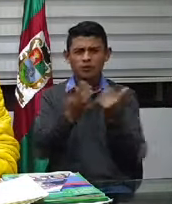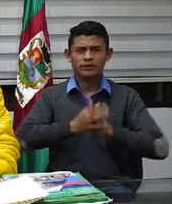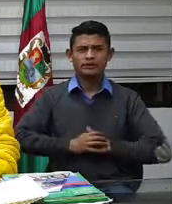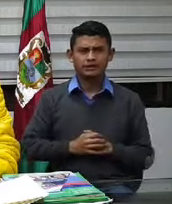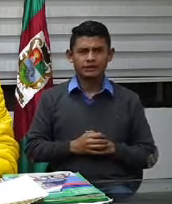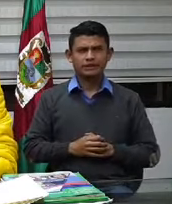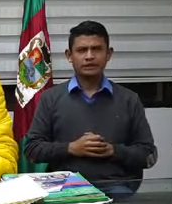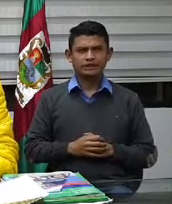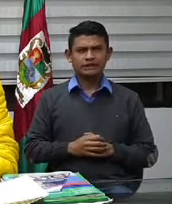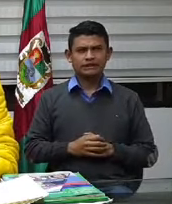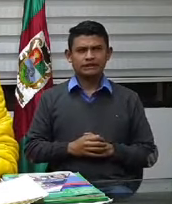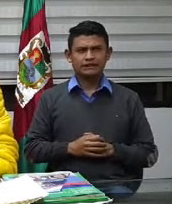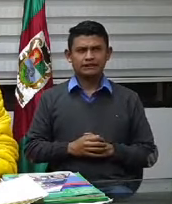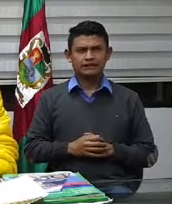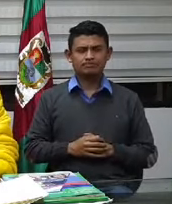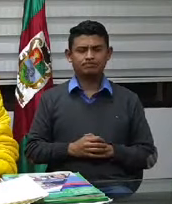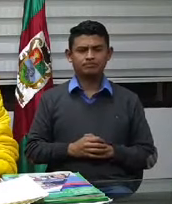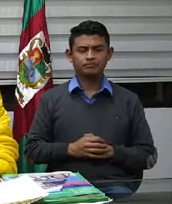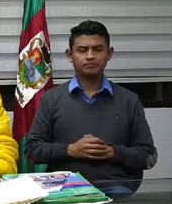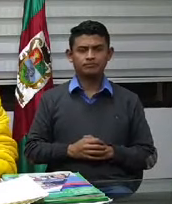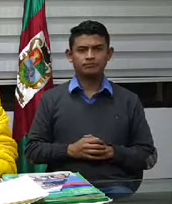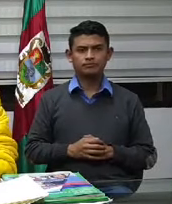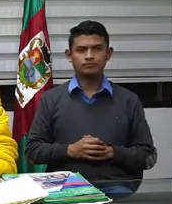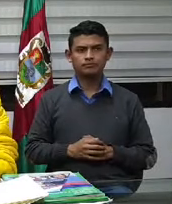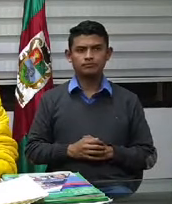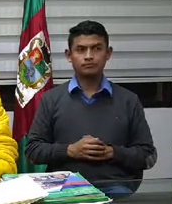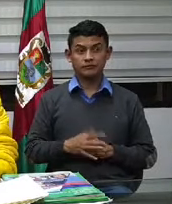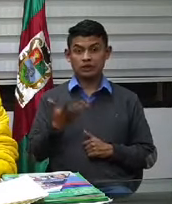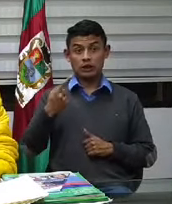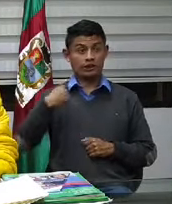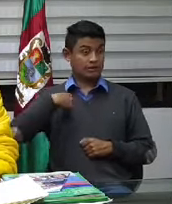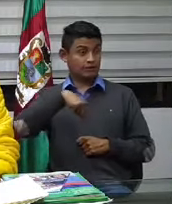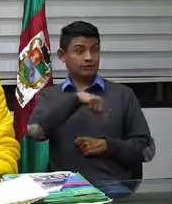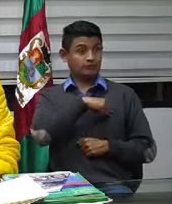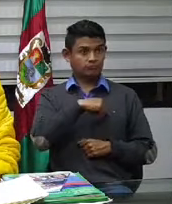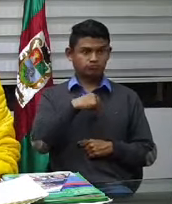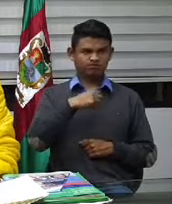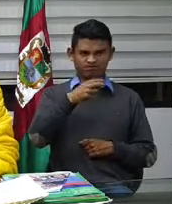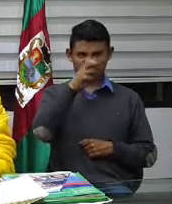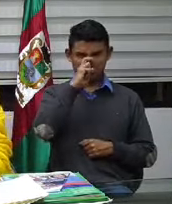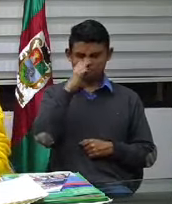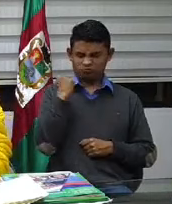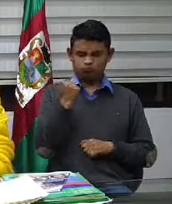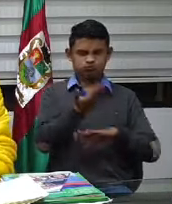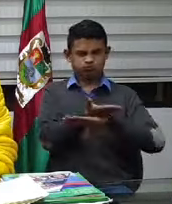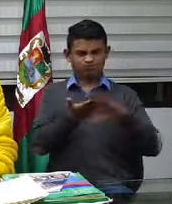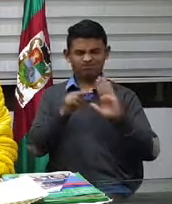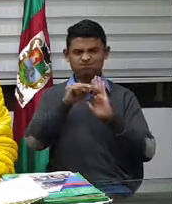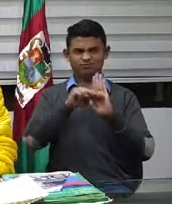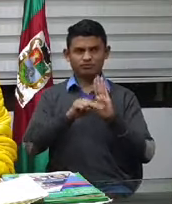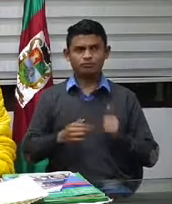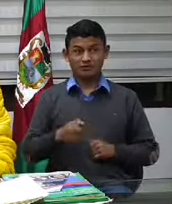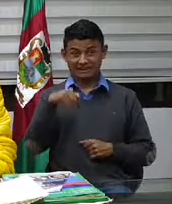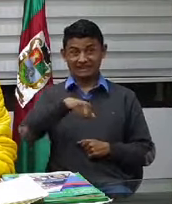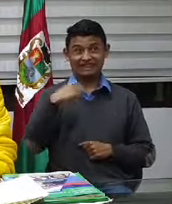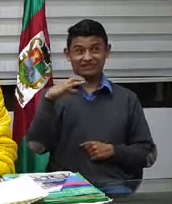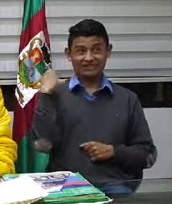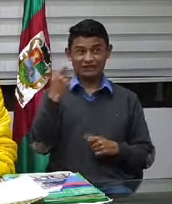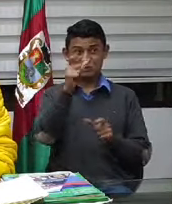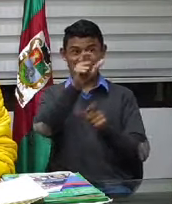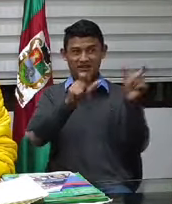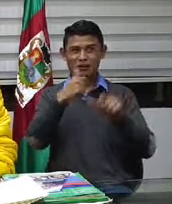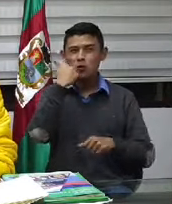que tienen que ver con todas las restricciones que vamos a aumentar. El 85% de los adultos mayores ya